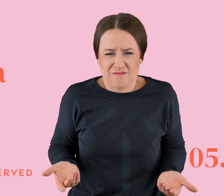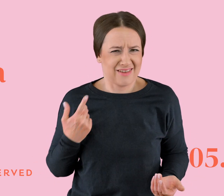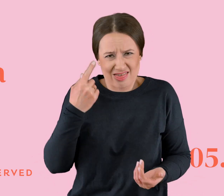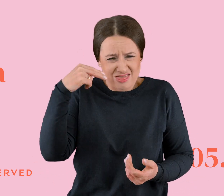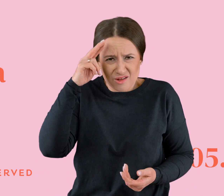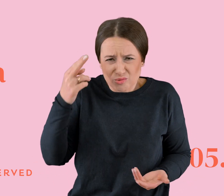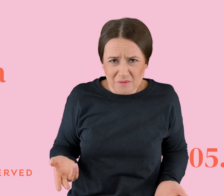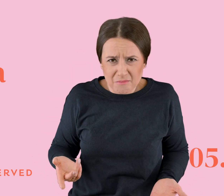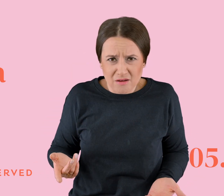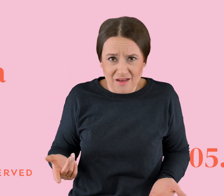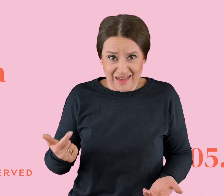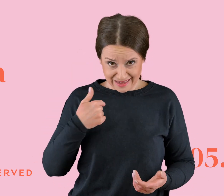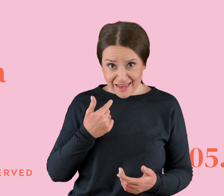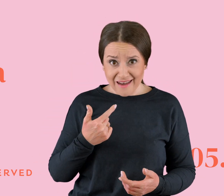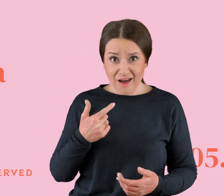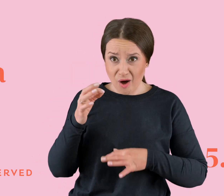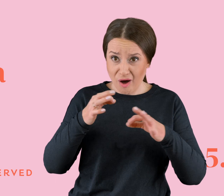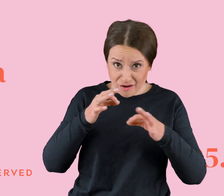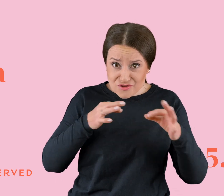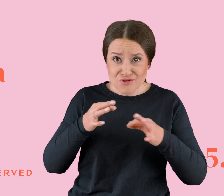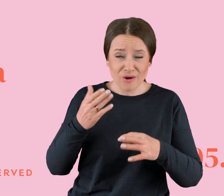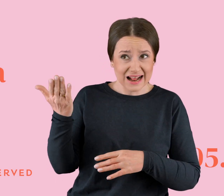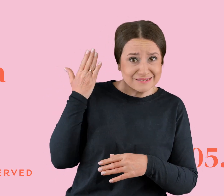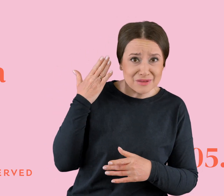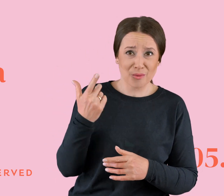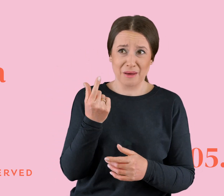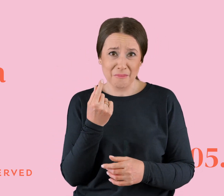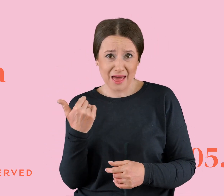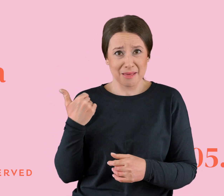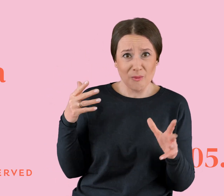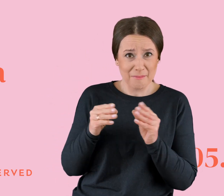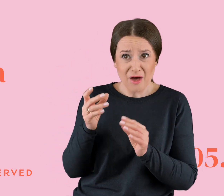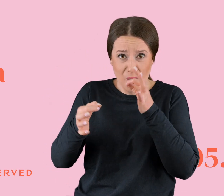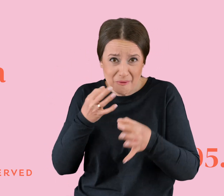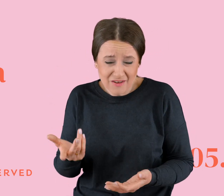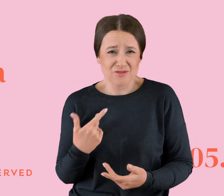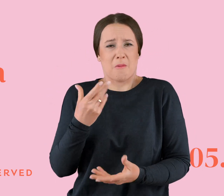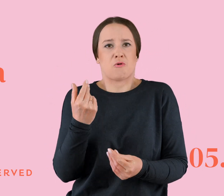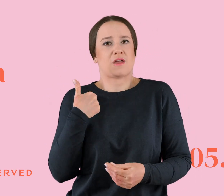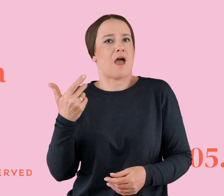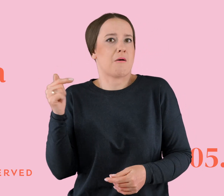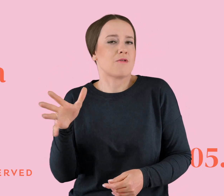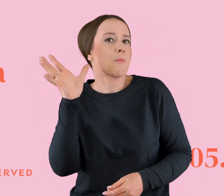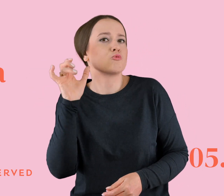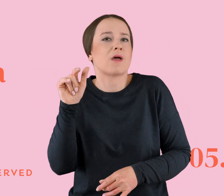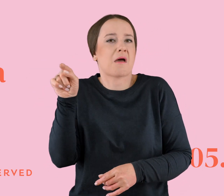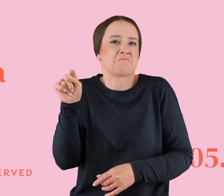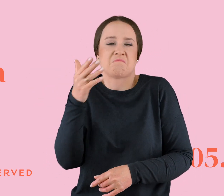nie rozumiem. Ja mu nie opowiadałam o swoich byłych związkach. Więc dlaczego ja muszę wysłuchiwać o jakichś w ogóle o byłych dziewczynach i o tym, jak mu one złamały serca? Co to w